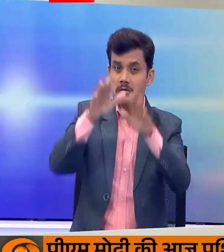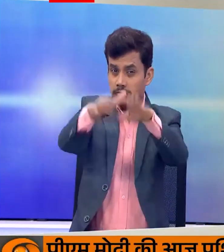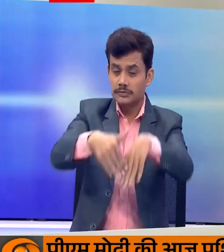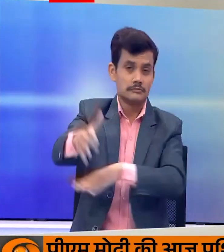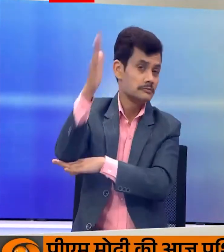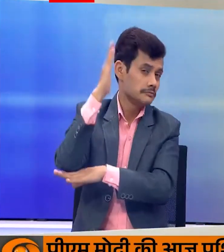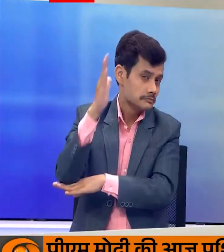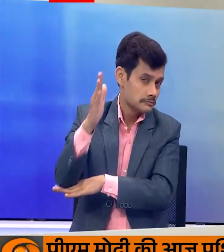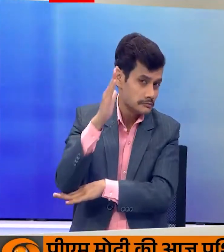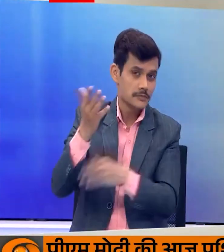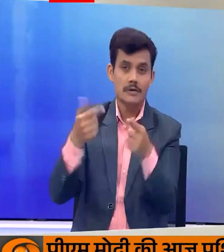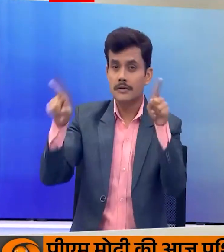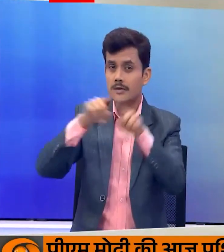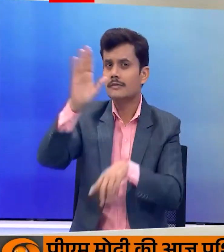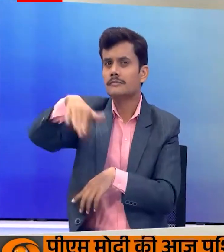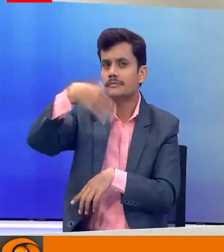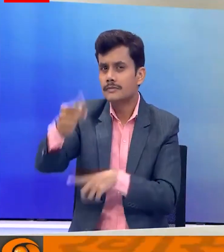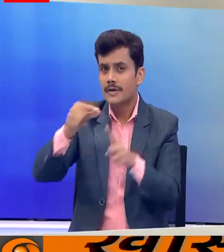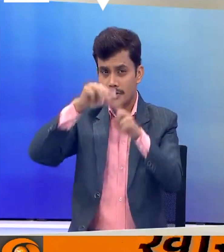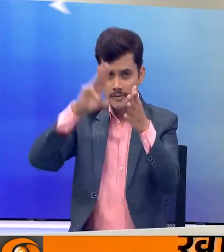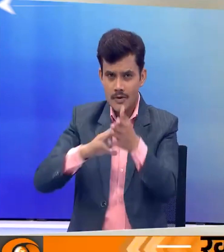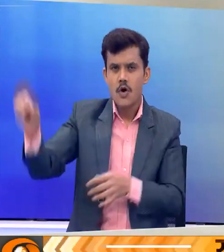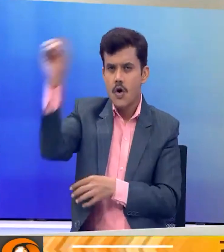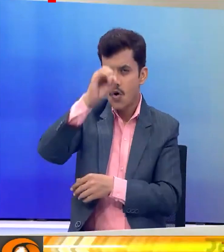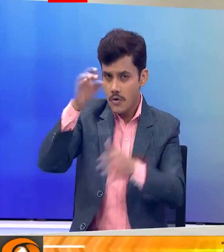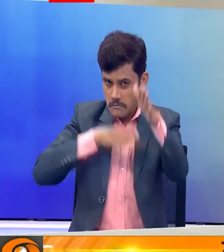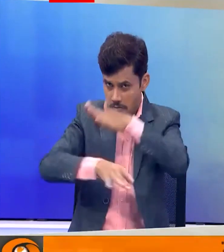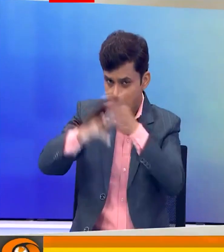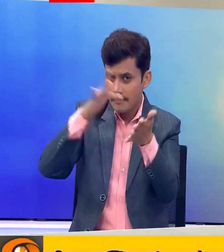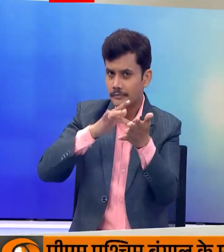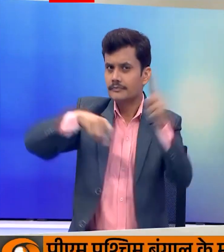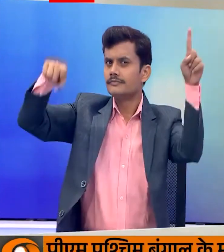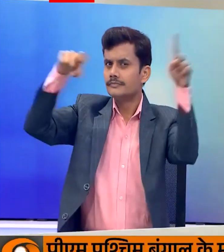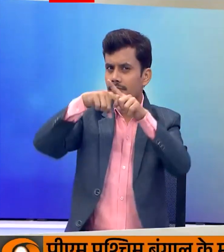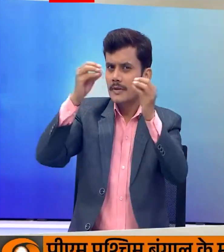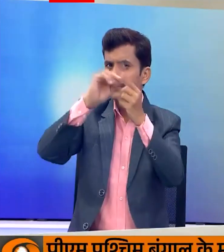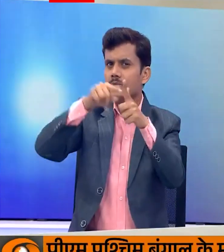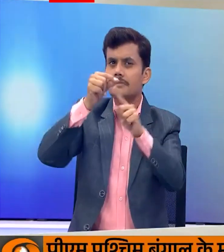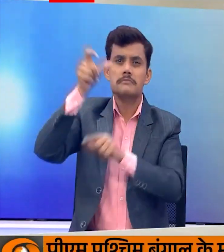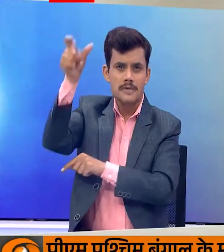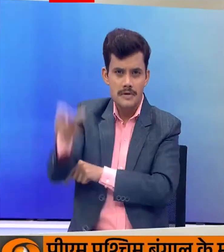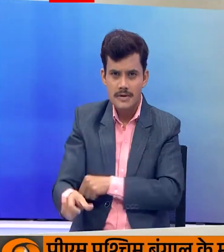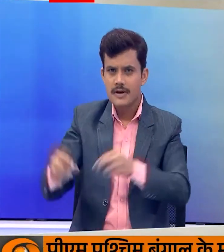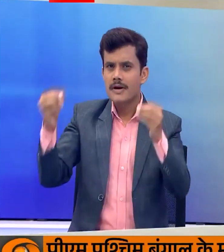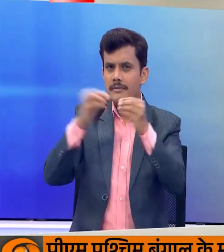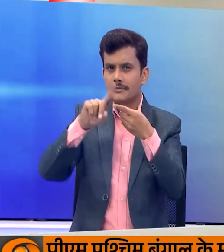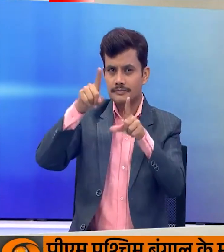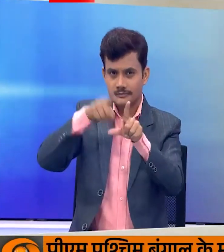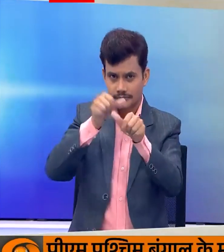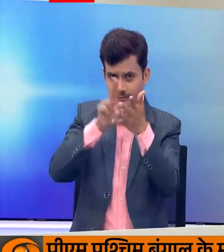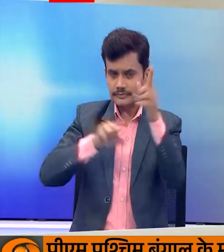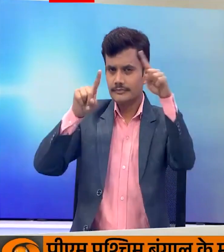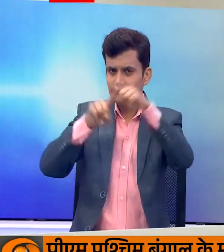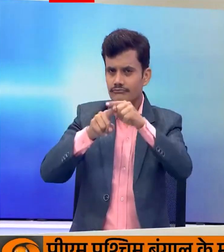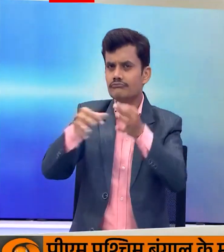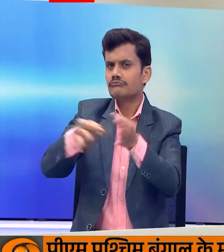सभाओं को संबोधित करेंगे इसके साथ ही पी-एम ओडशा के केंद्र पाड़ा में भाजपा प्रत्याशी बैजियन्त पांड़ा के लिए भी चुनाव